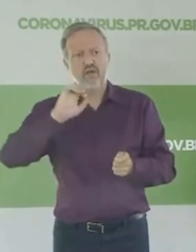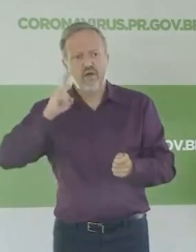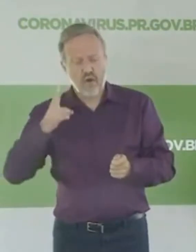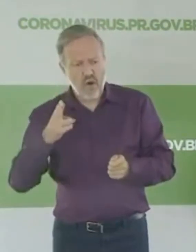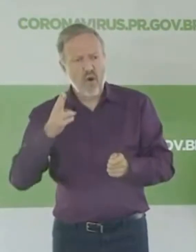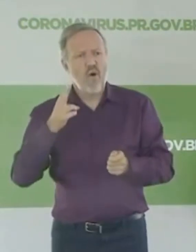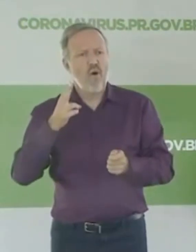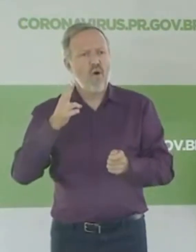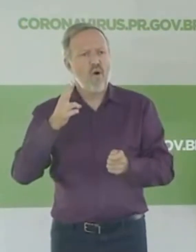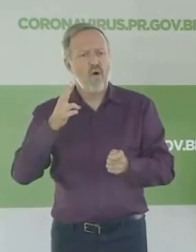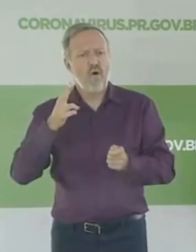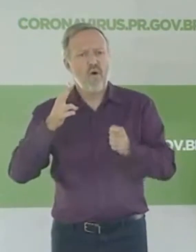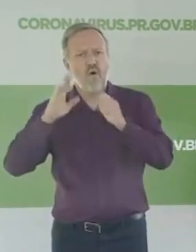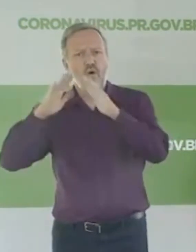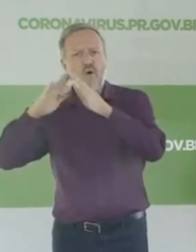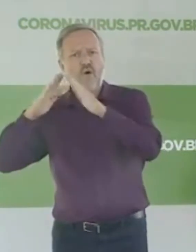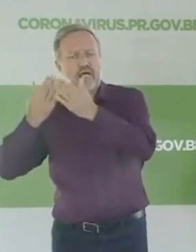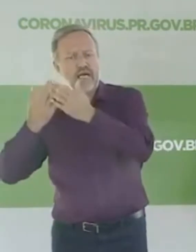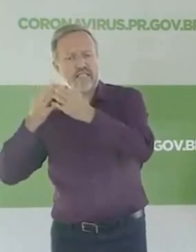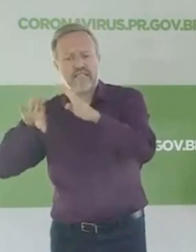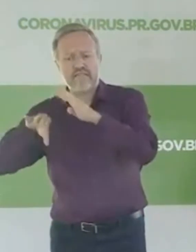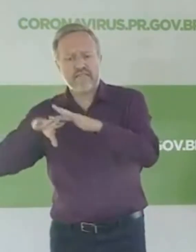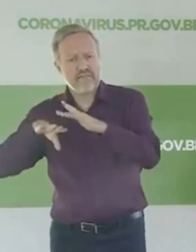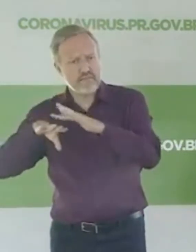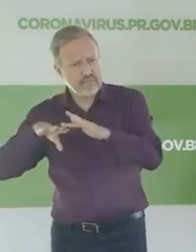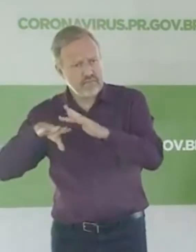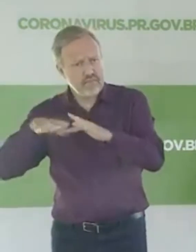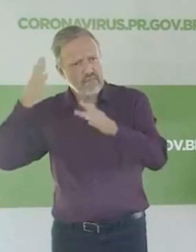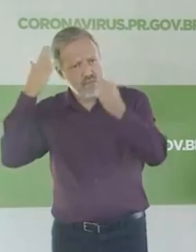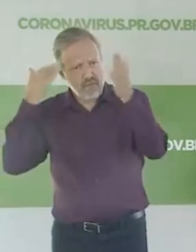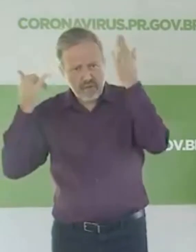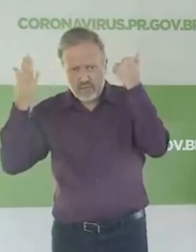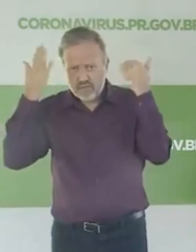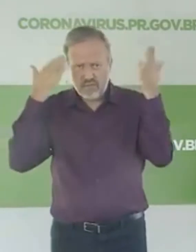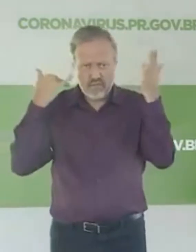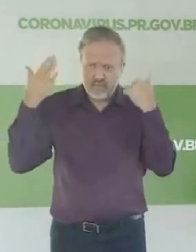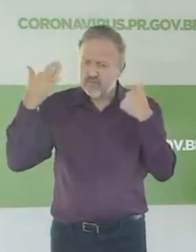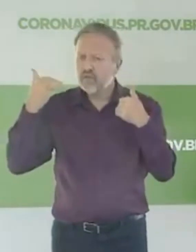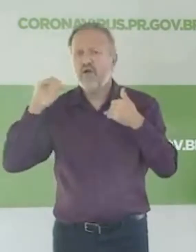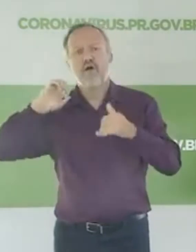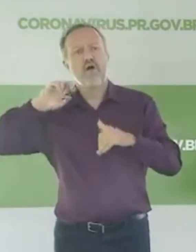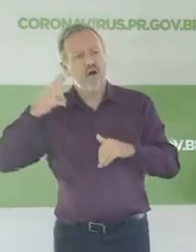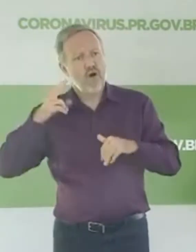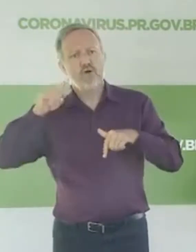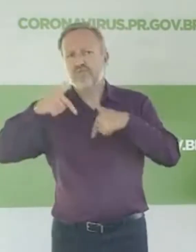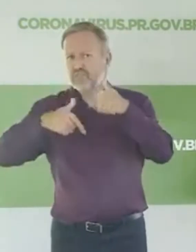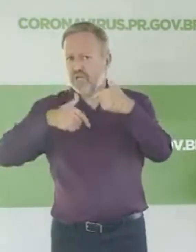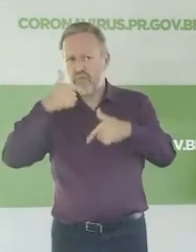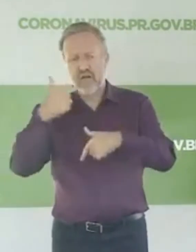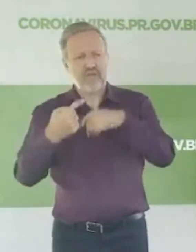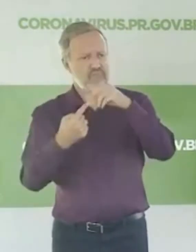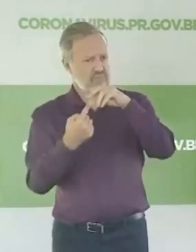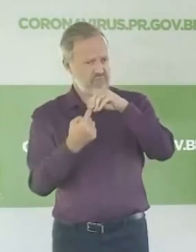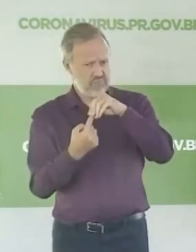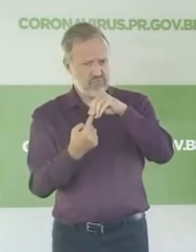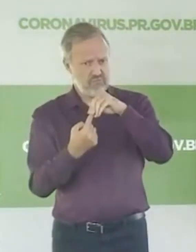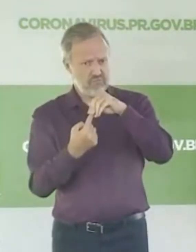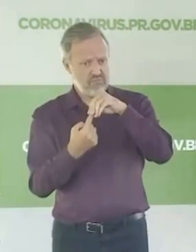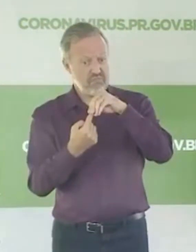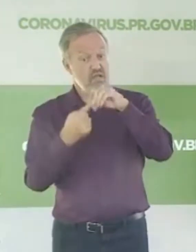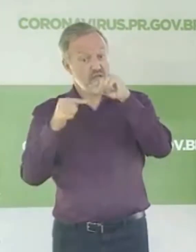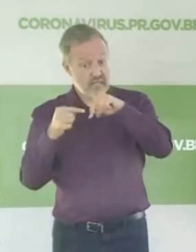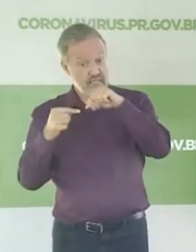beleza como manicure, pedicure, enfim, aquele que com a sua profissão trabalha de maneira sozinha e que, dessa profissão,